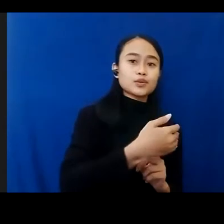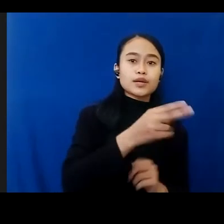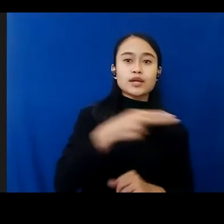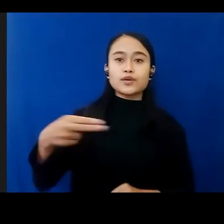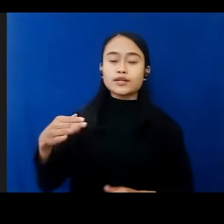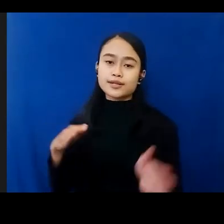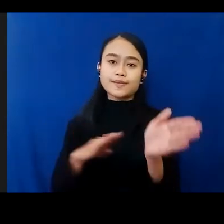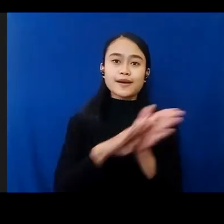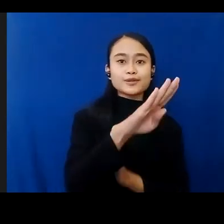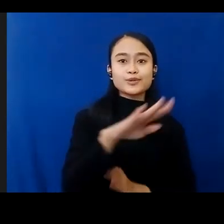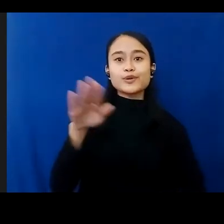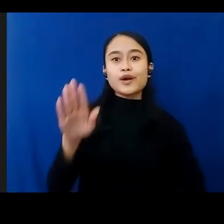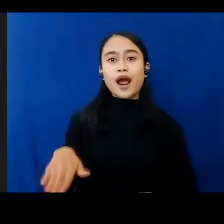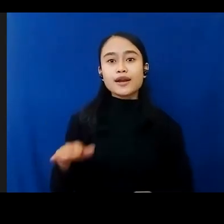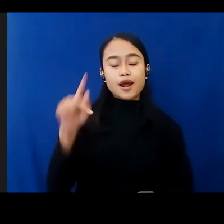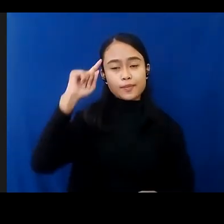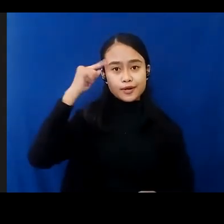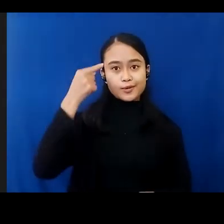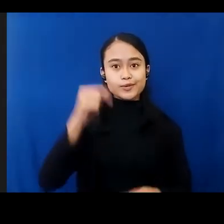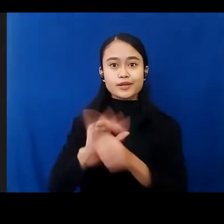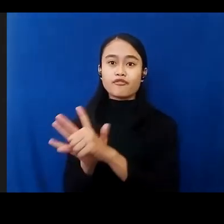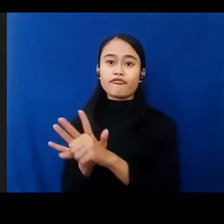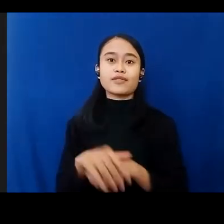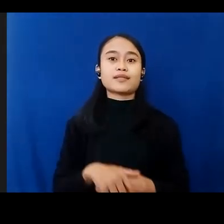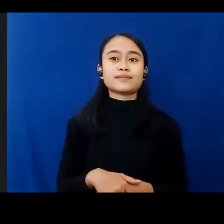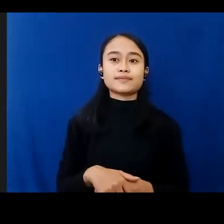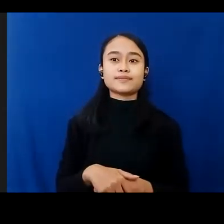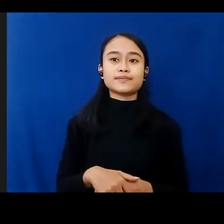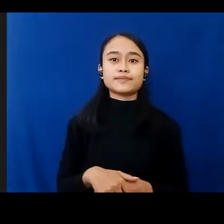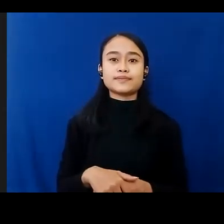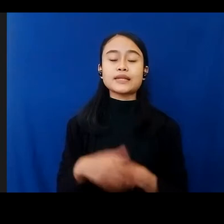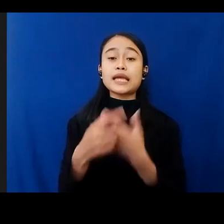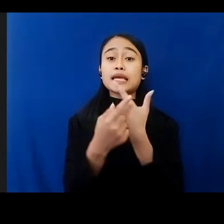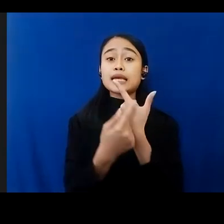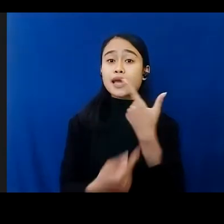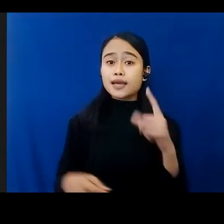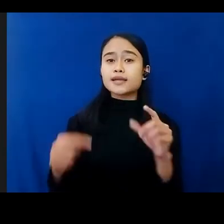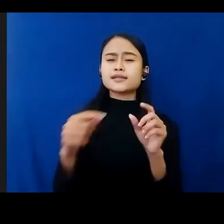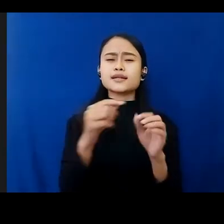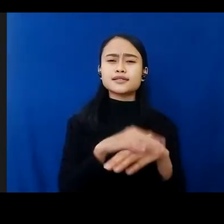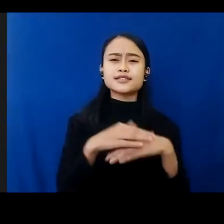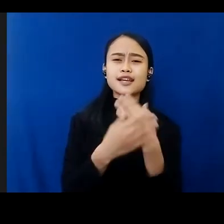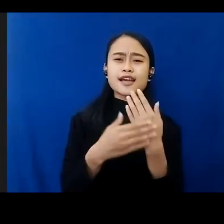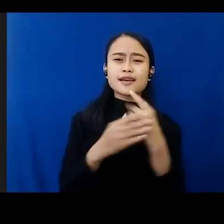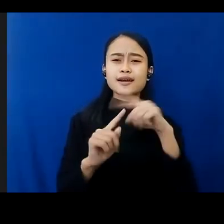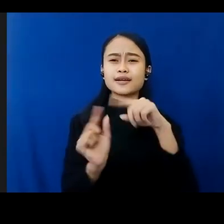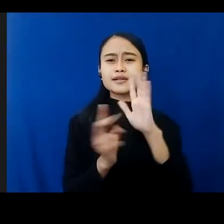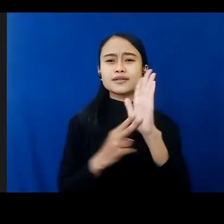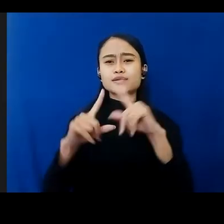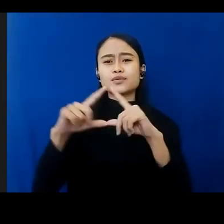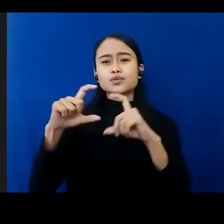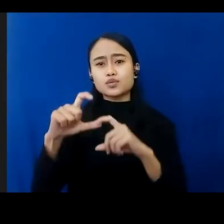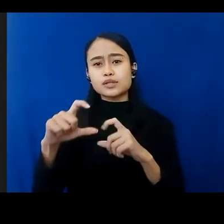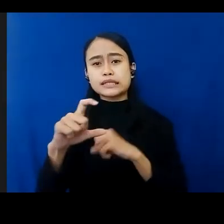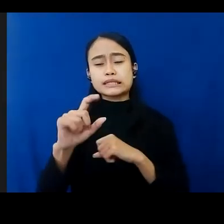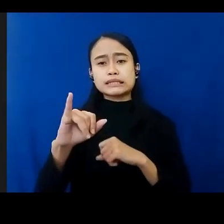Masa Pandemi. Yayasan Sayang Itunas Cilik sebagai organisasi lokal dari Save the Children yang bekerja untuk